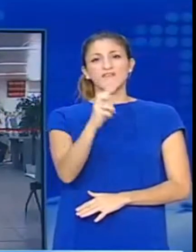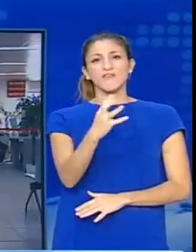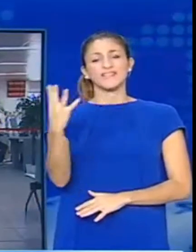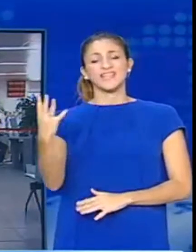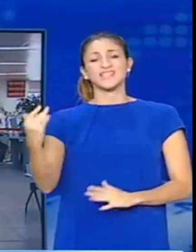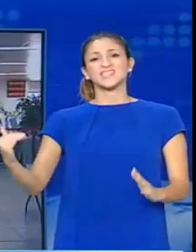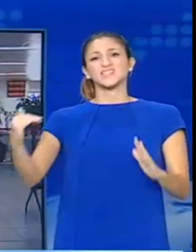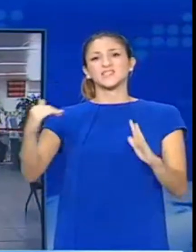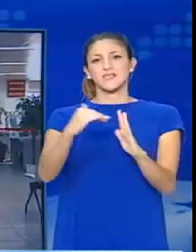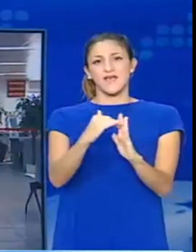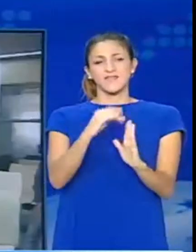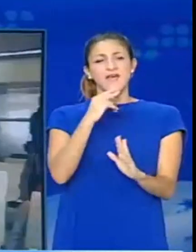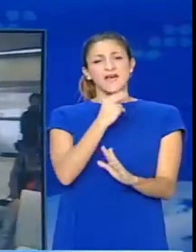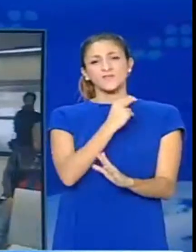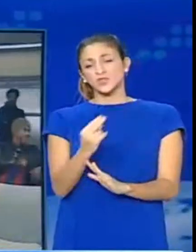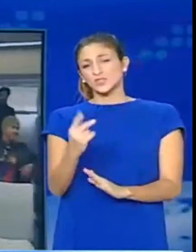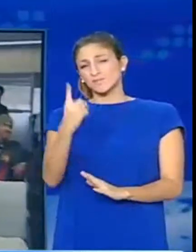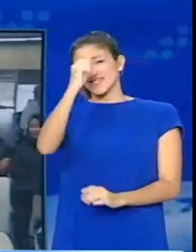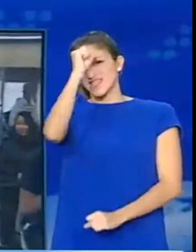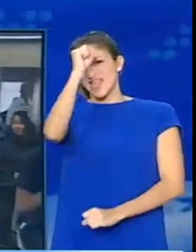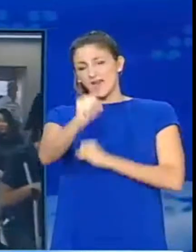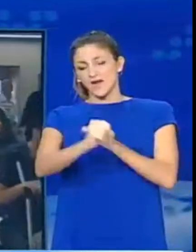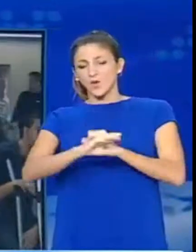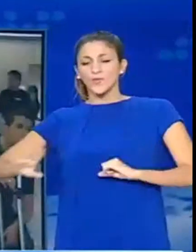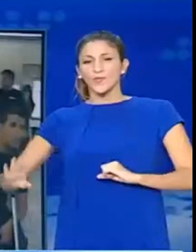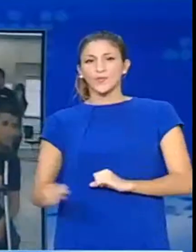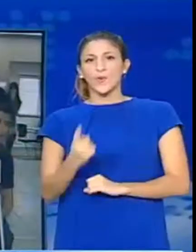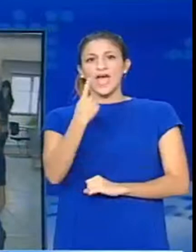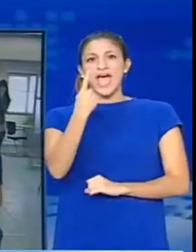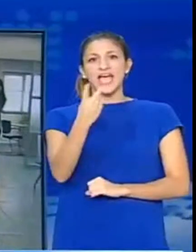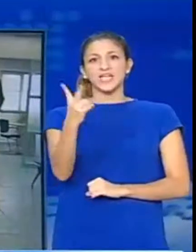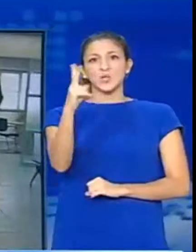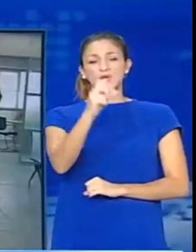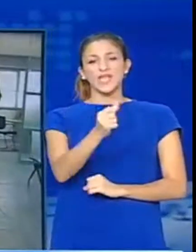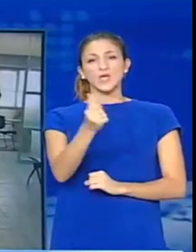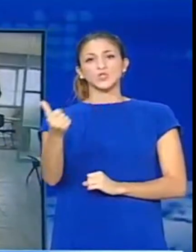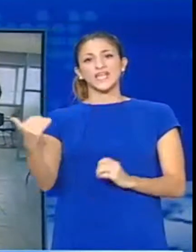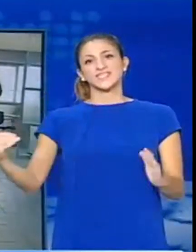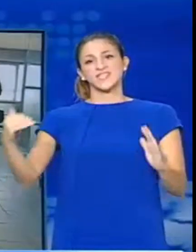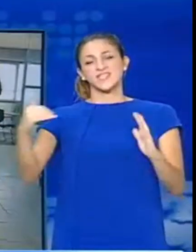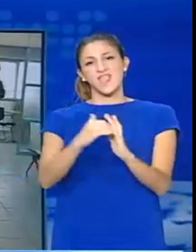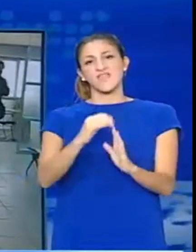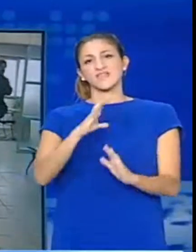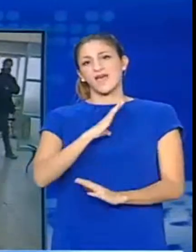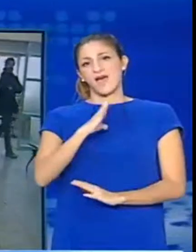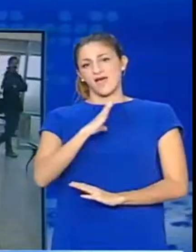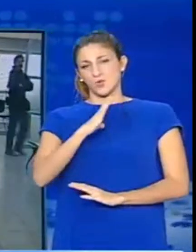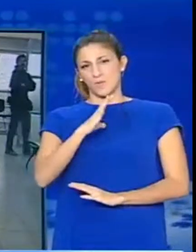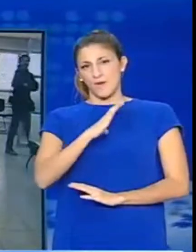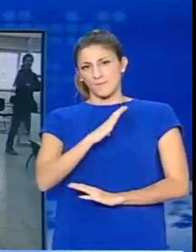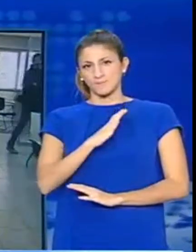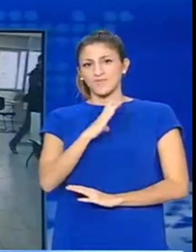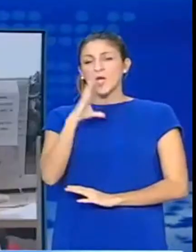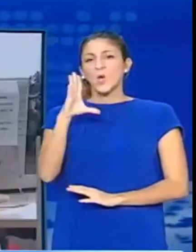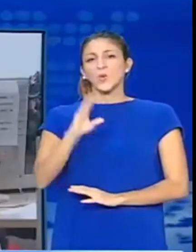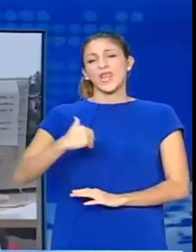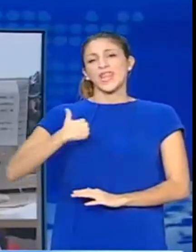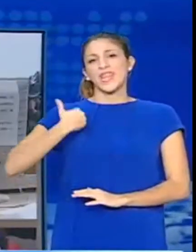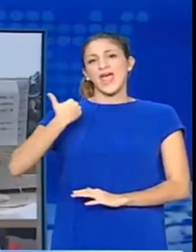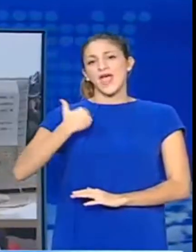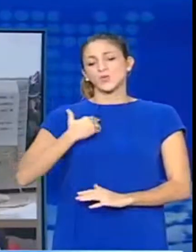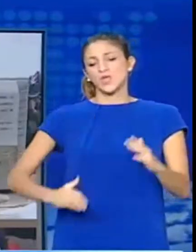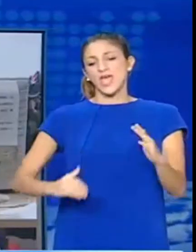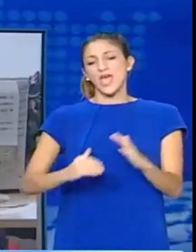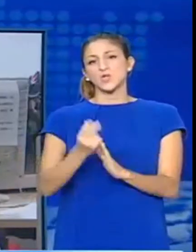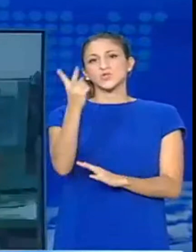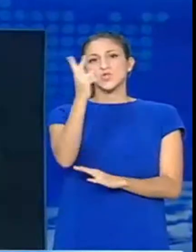άτομα, ποσοστό αυξημένο κατά 126.000 άτομα σε σχέση με τον Ιούλιο του 2012. Σε ανέργους